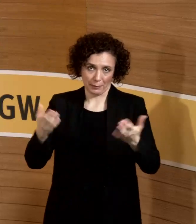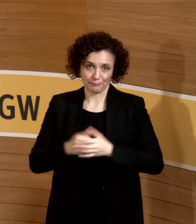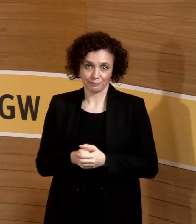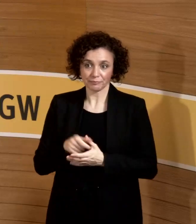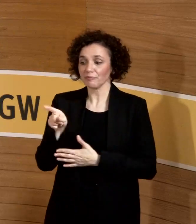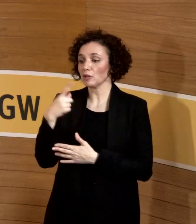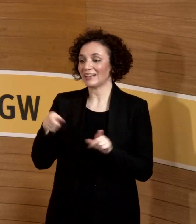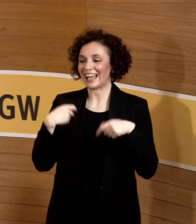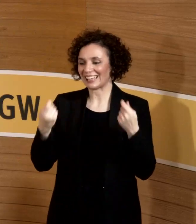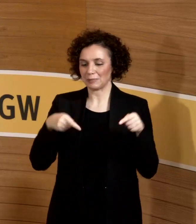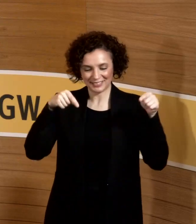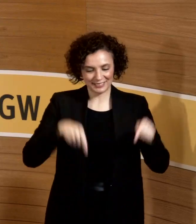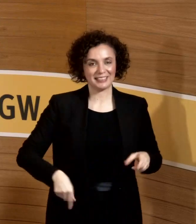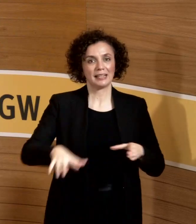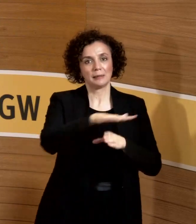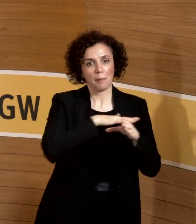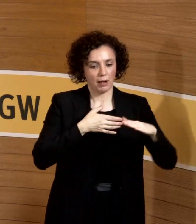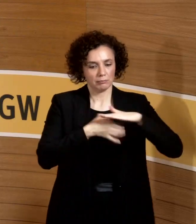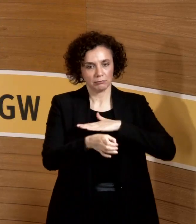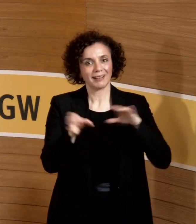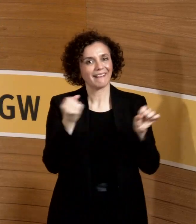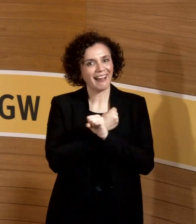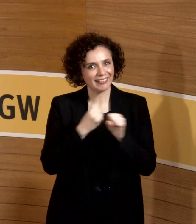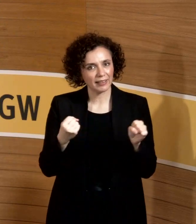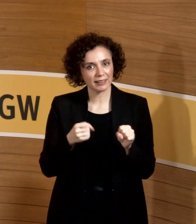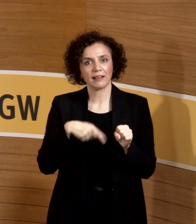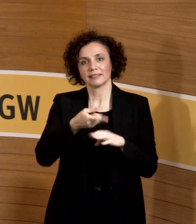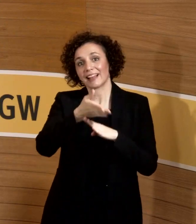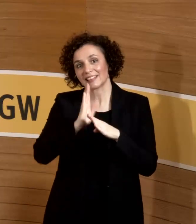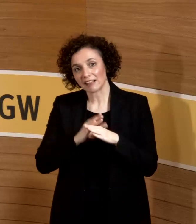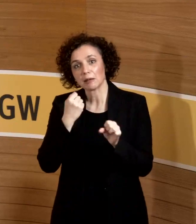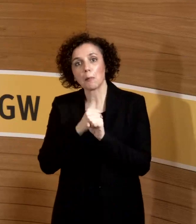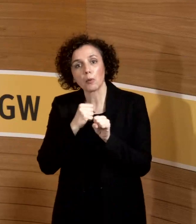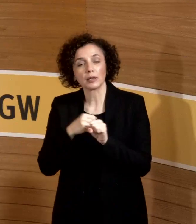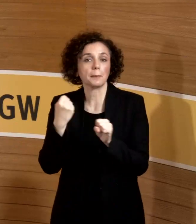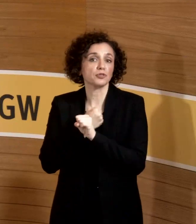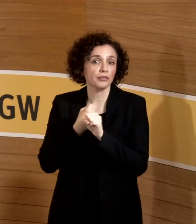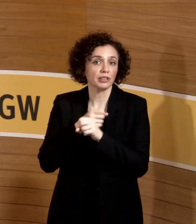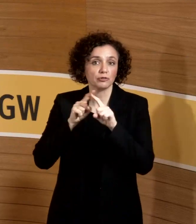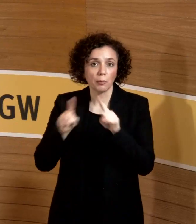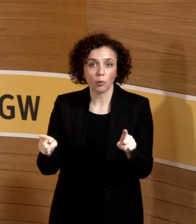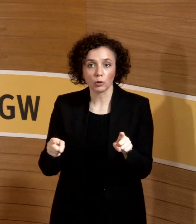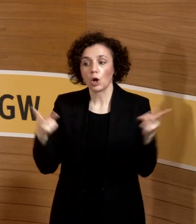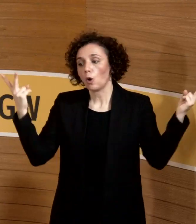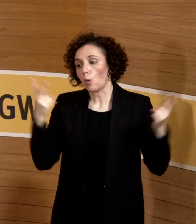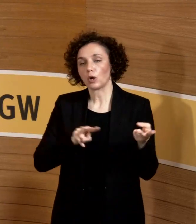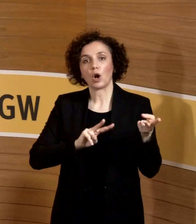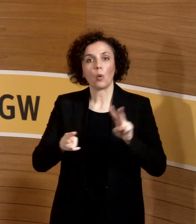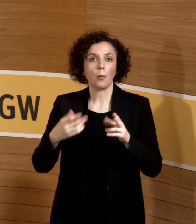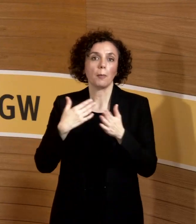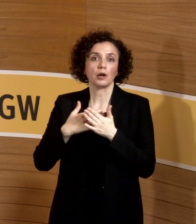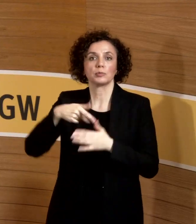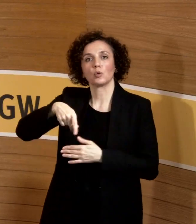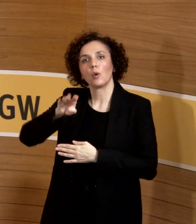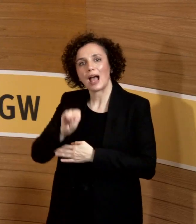können sie in unserem Bereich nicht beschäftigen, dann kommt ein teilweisees Beschäftigungsverbot, wenn organisatorische Dinge zum Beispiel noch möglich ist, QM,